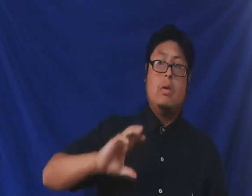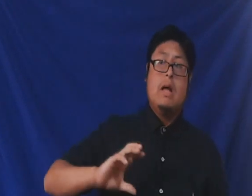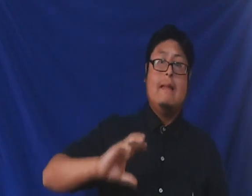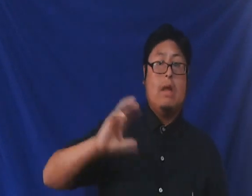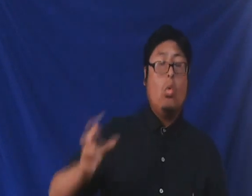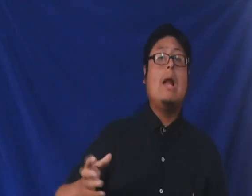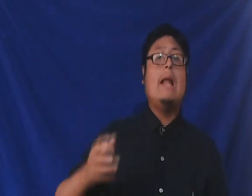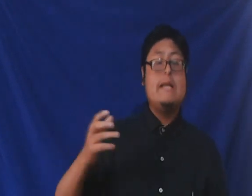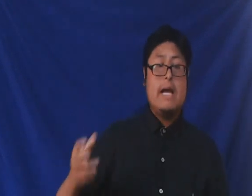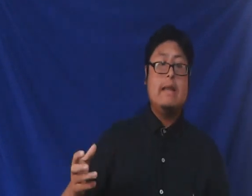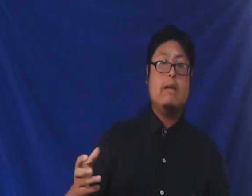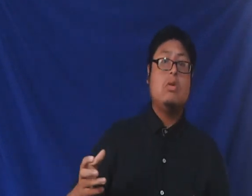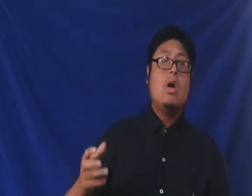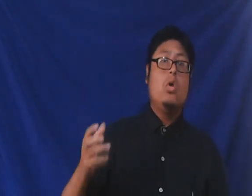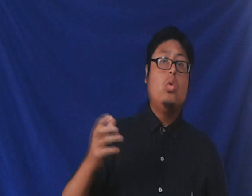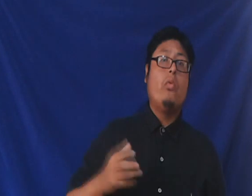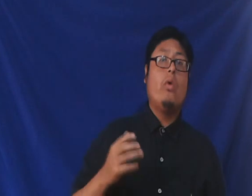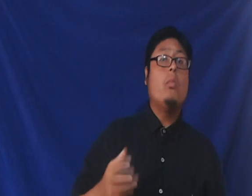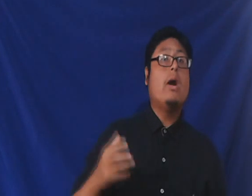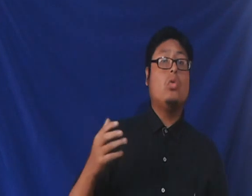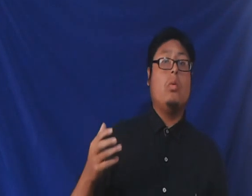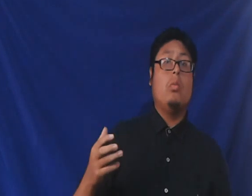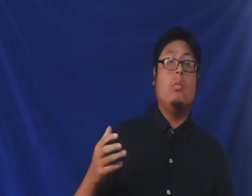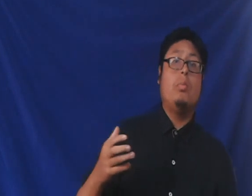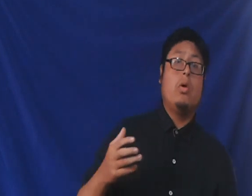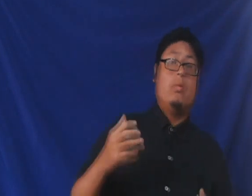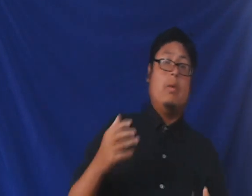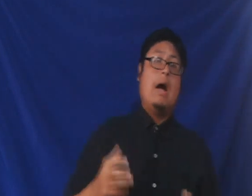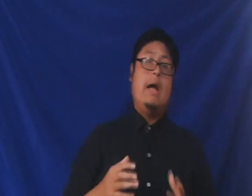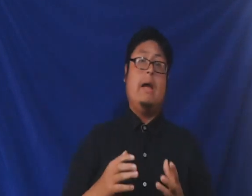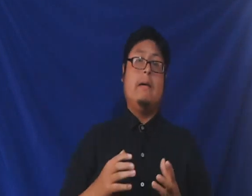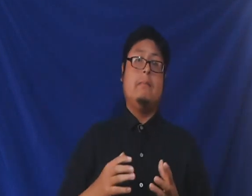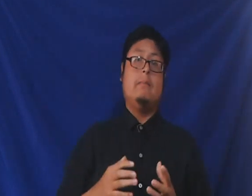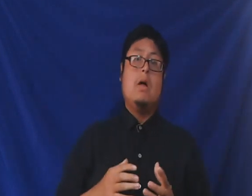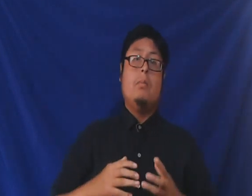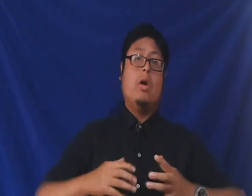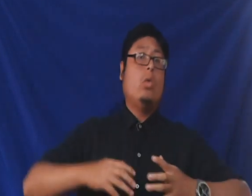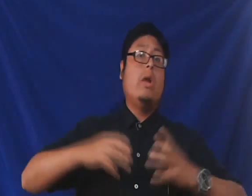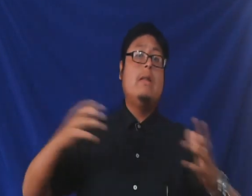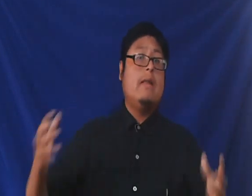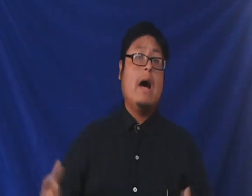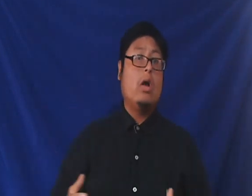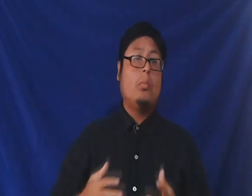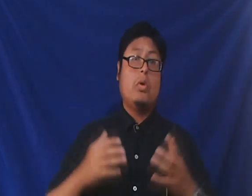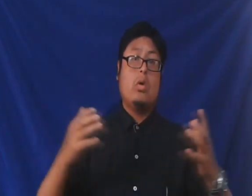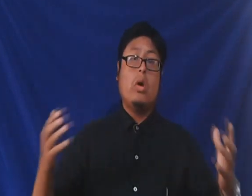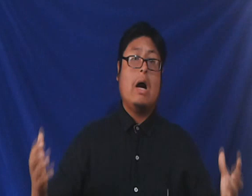según las leyendas no fue muerto por por alguna entidad o por alguna